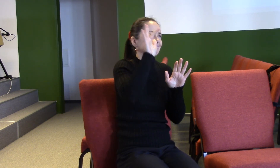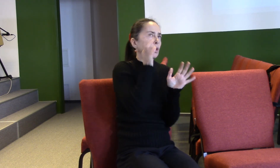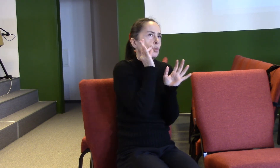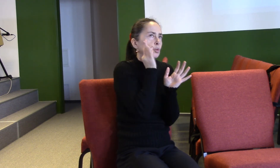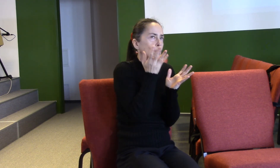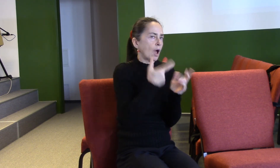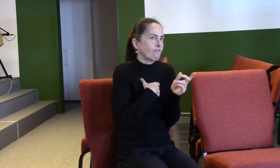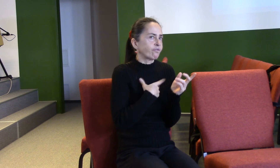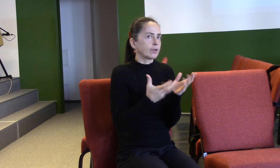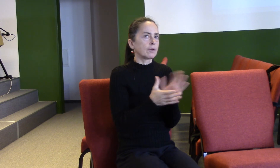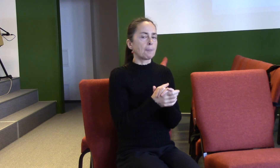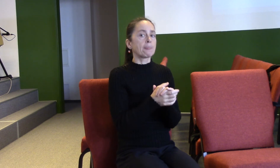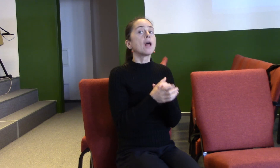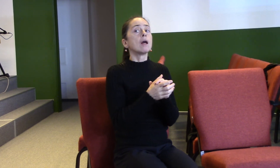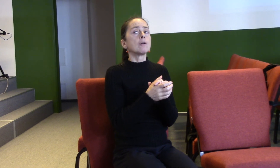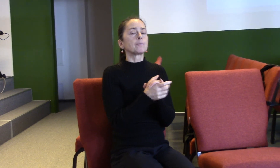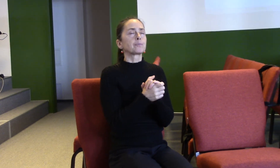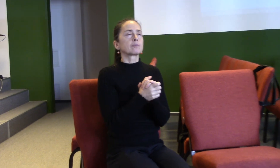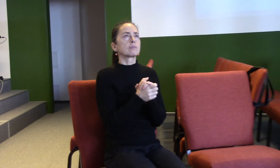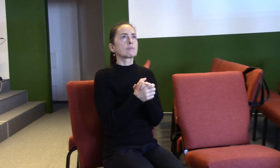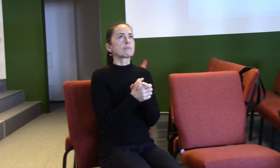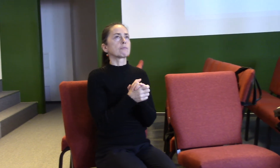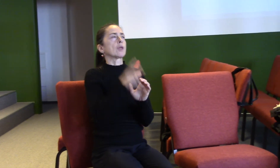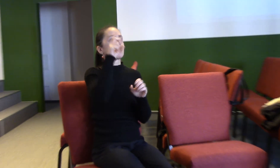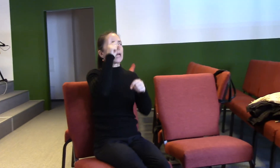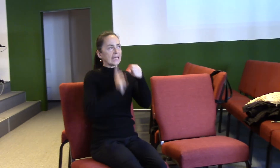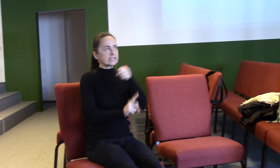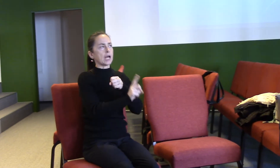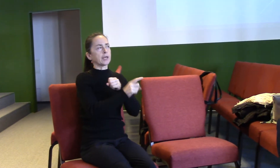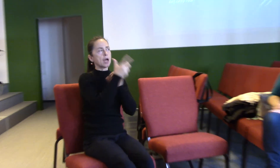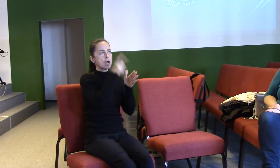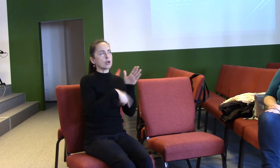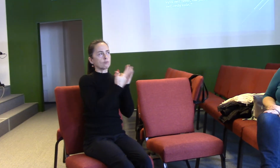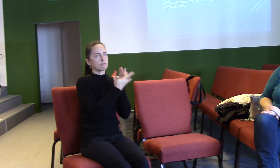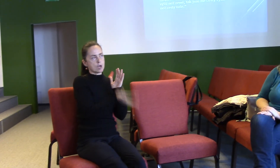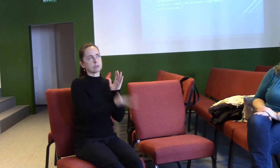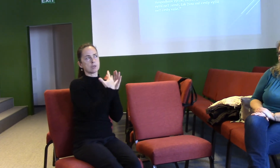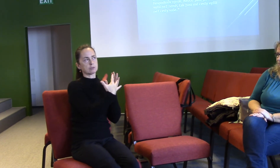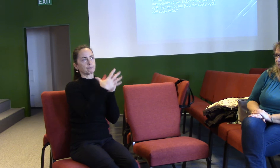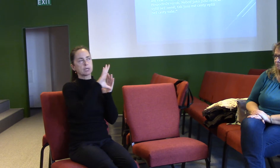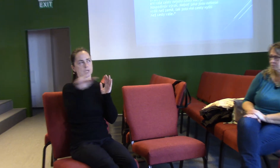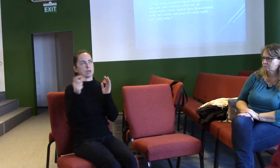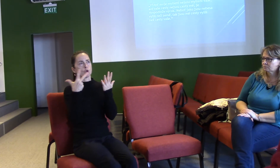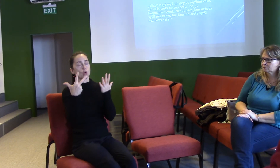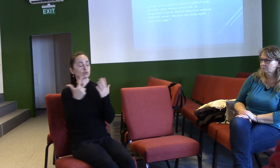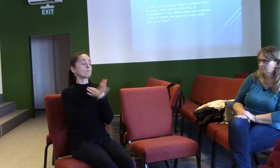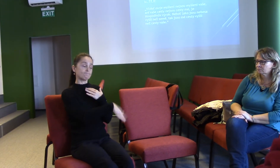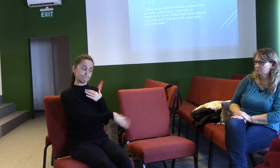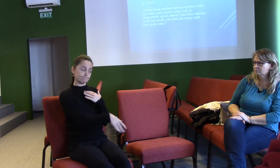Sám o sobě říká, výzajíjaši 55.8, vždyť moje myšlení nejsou myšlení vaše, ani vaše cesty